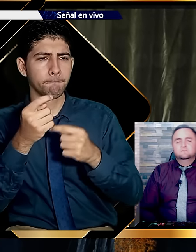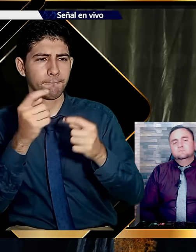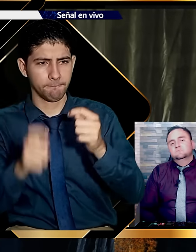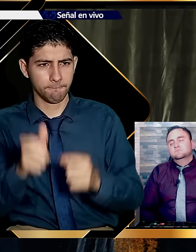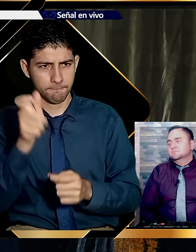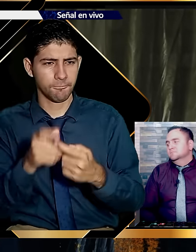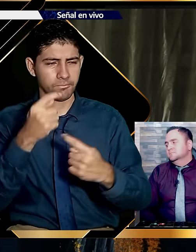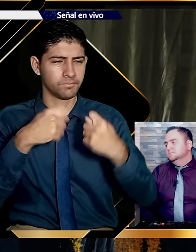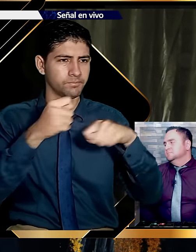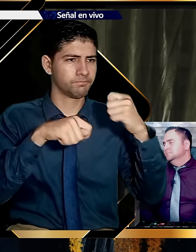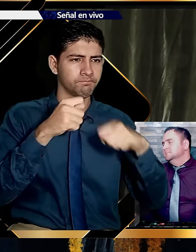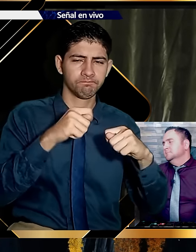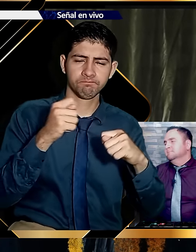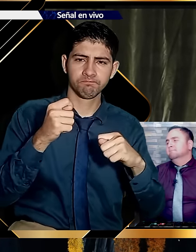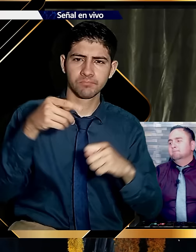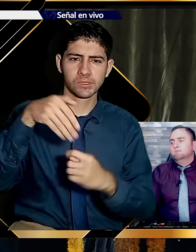Para encontrar un vendedor fracasado.